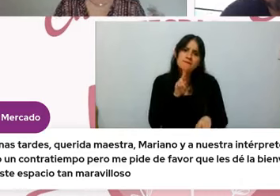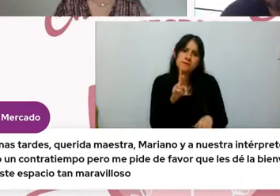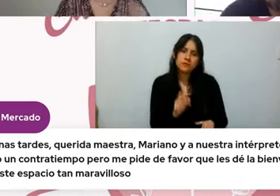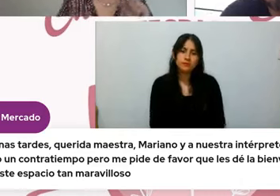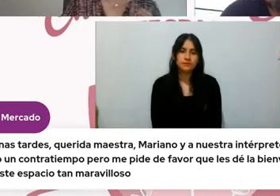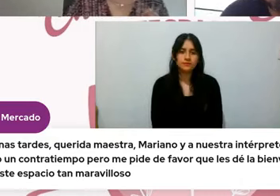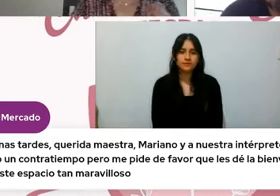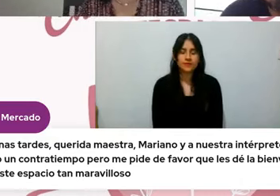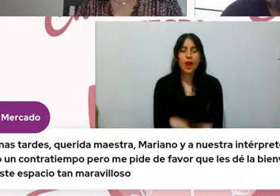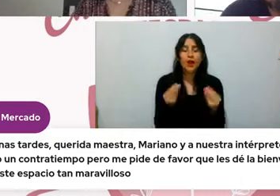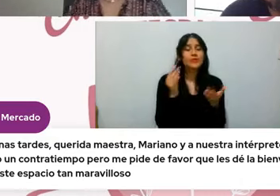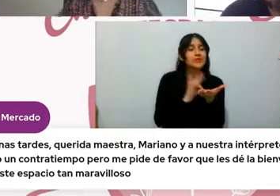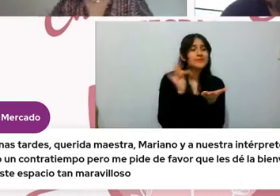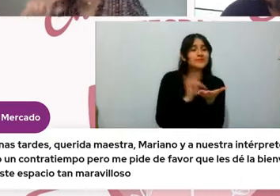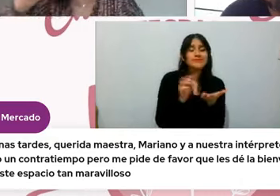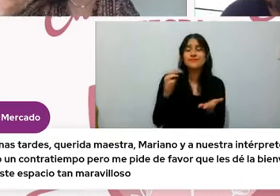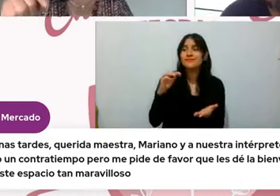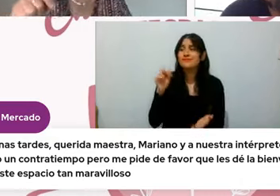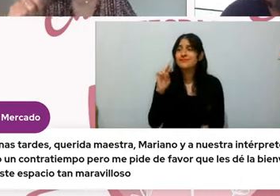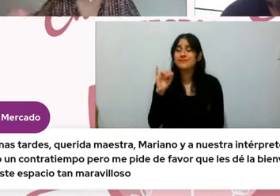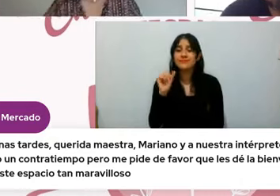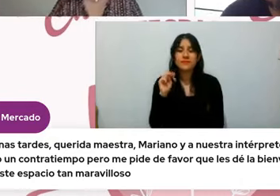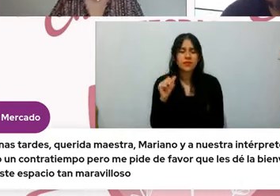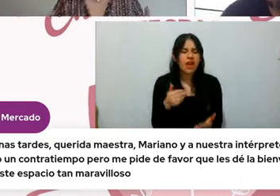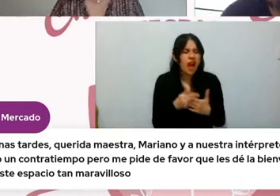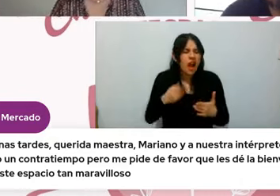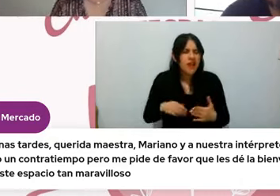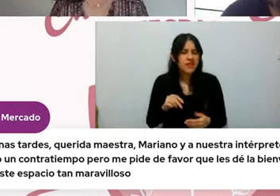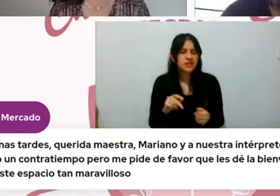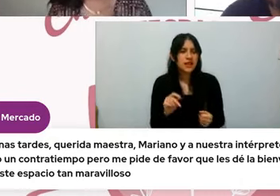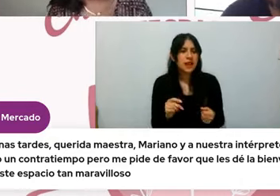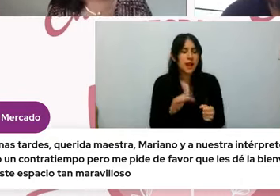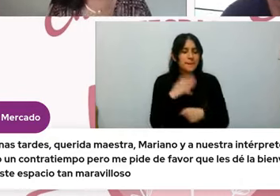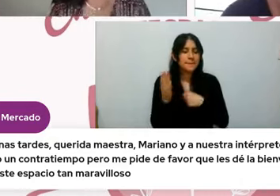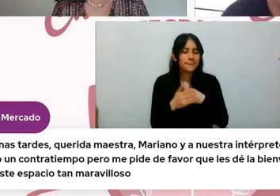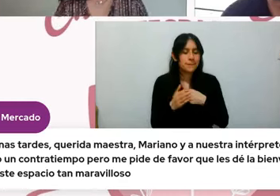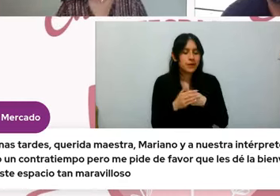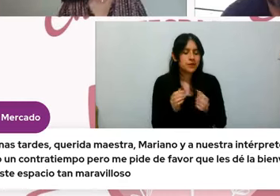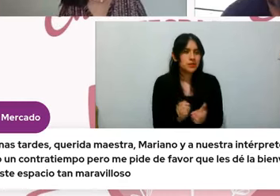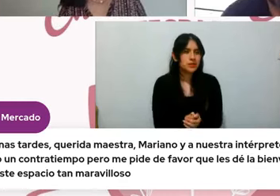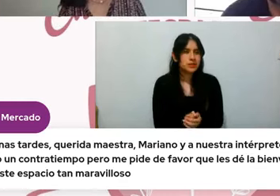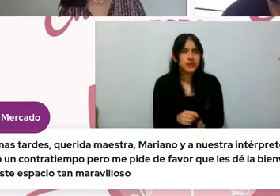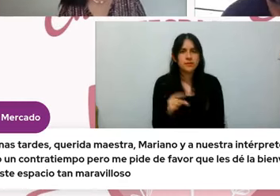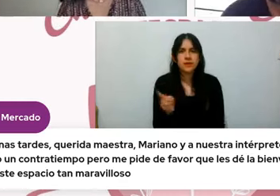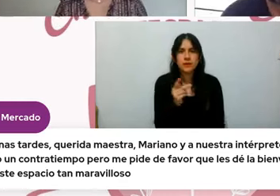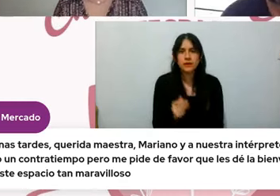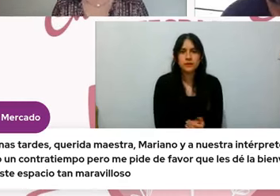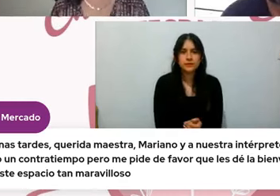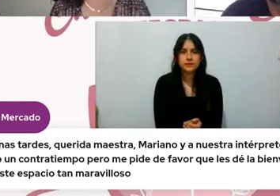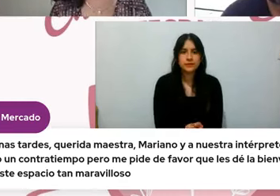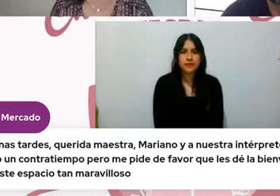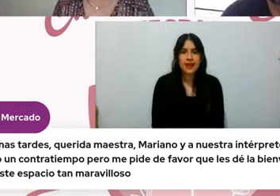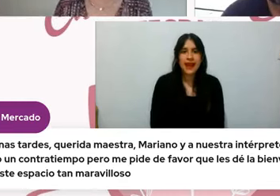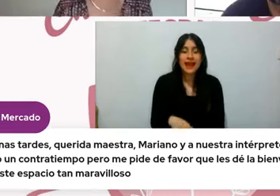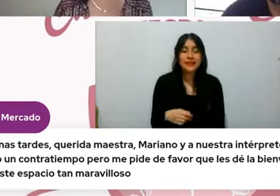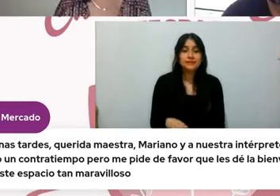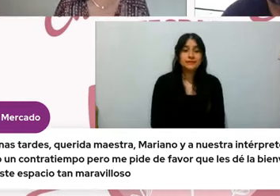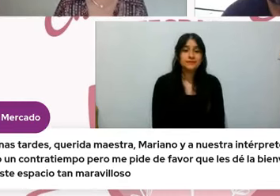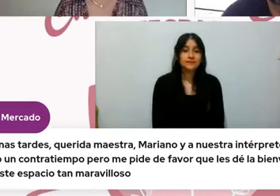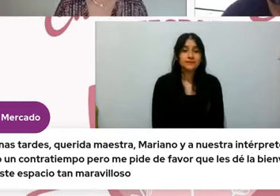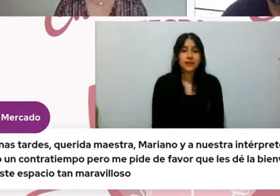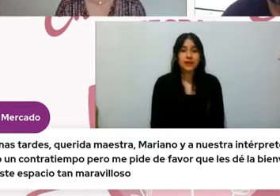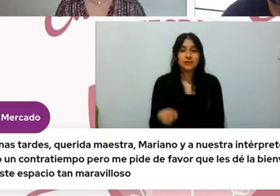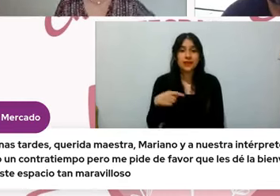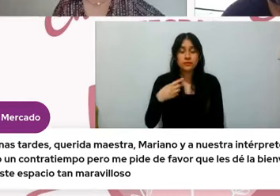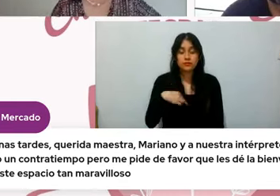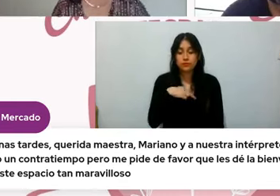Muchísimas gracias, Mariano. Antes de pasar a la siguiente pregunta, mira, nos saluda a nombre de la magistrada Marta Alticia Mercado Ramírez, nuestra